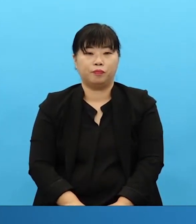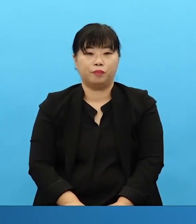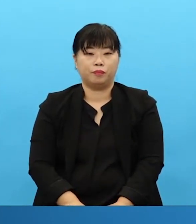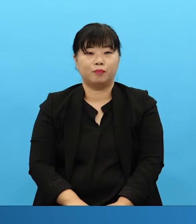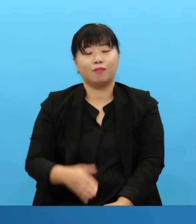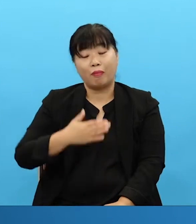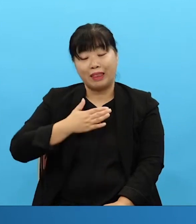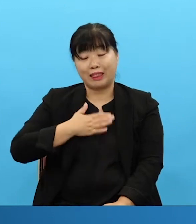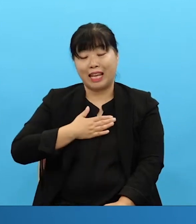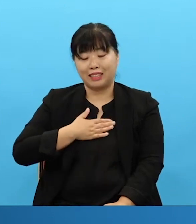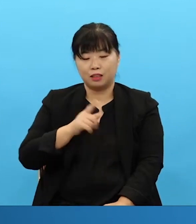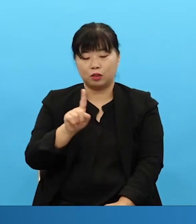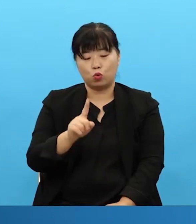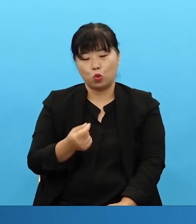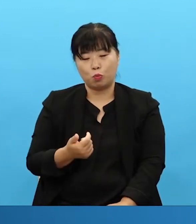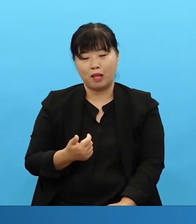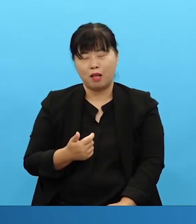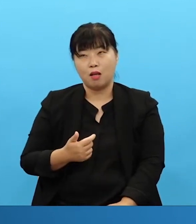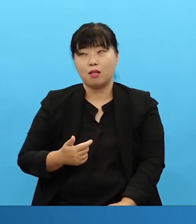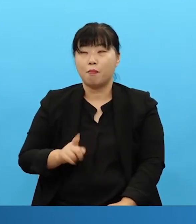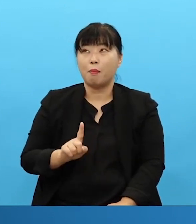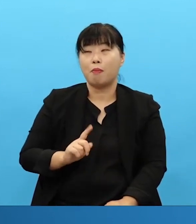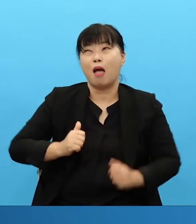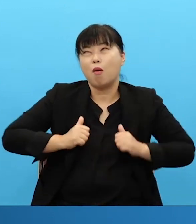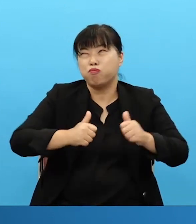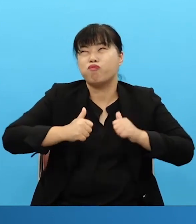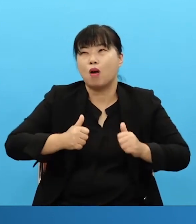accurate. And so I like people who are a little bit more lazy than those who are too much illustrious.